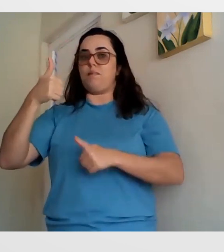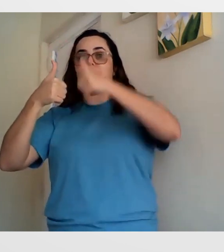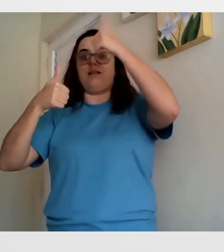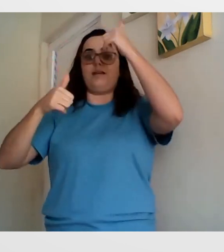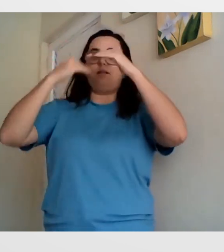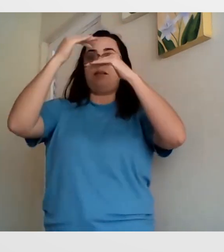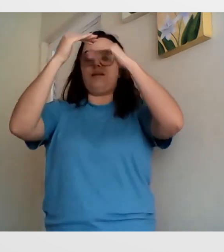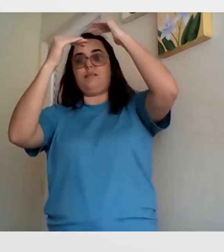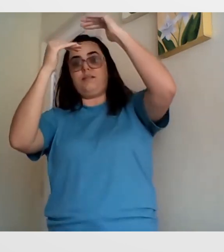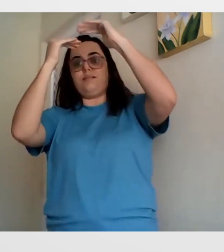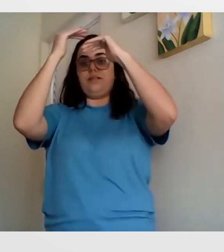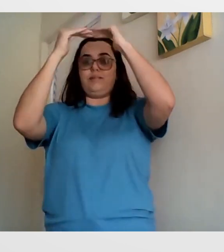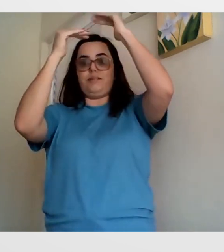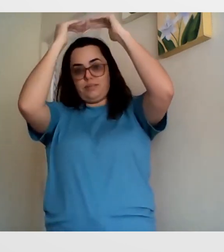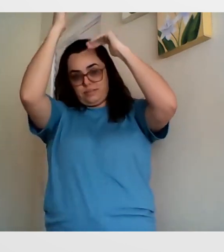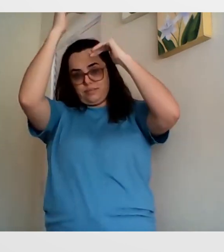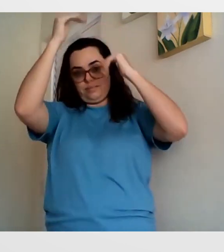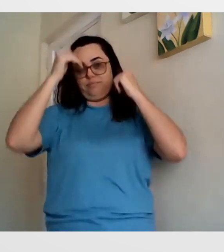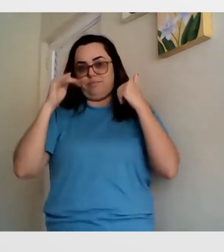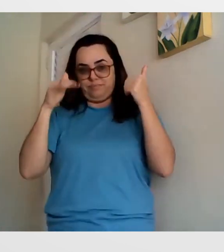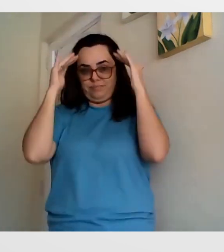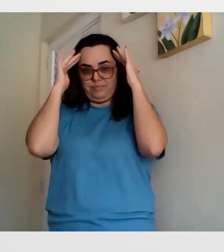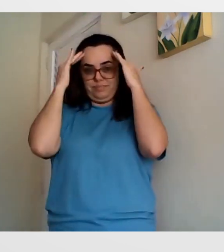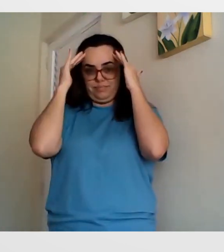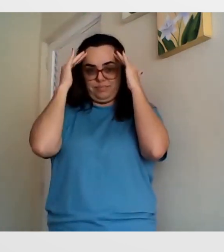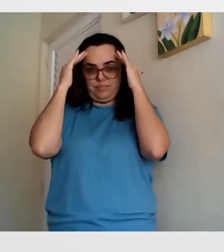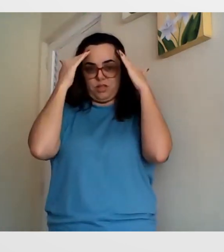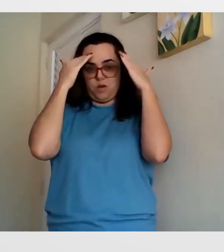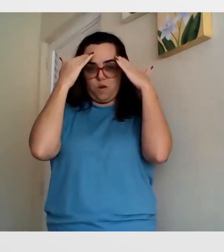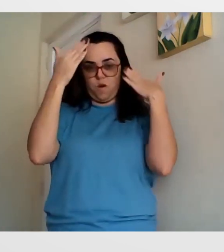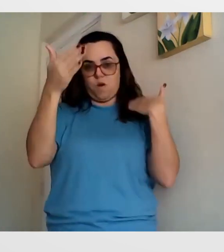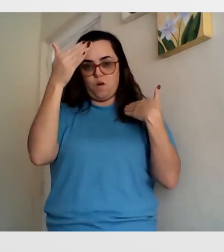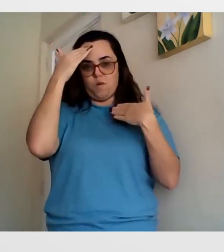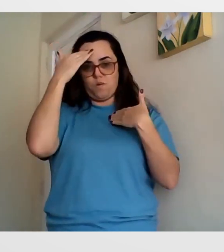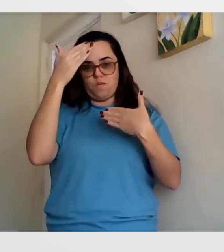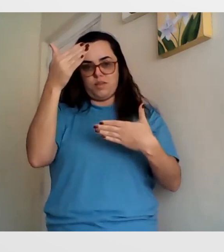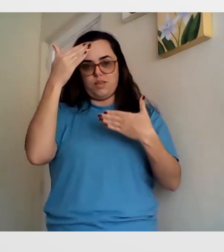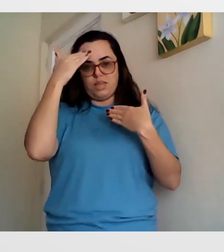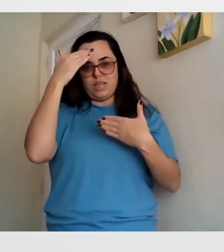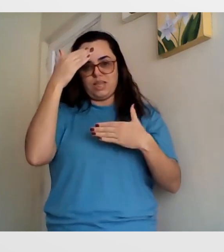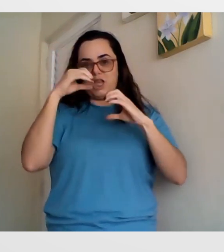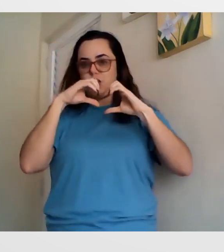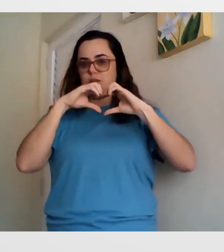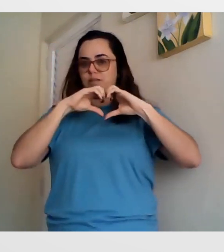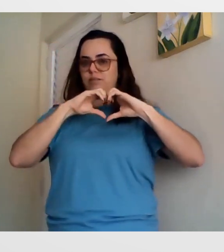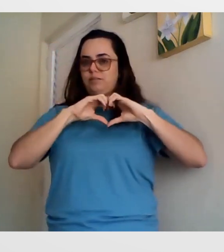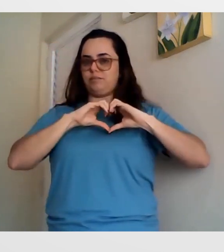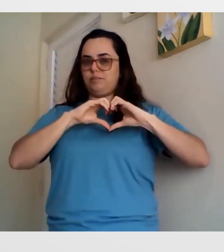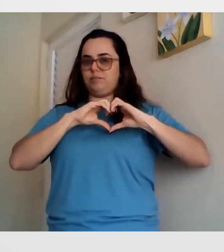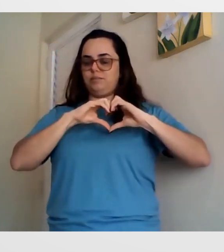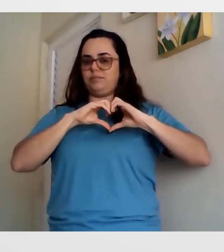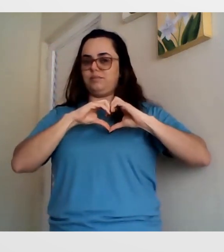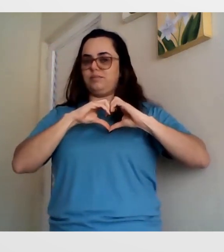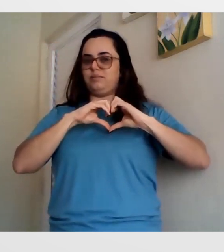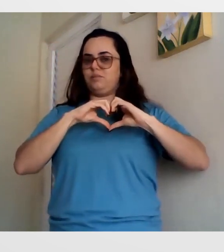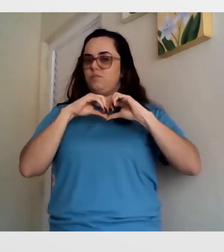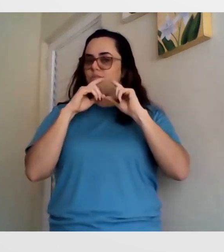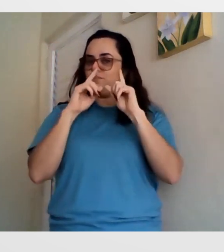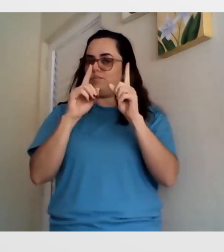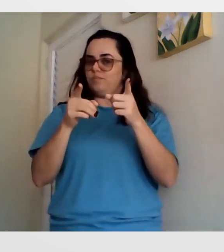desenvolvi na Libras. Percebe? Então, muito obrigado. Eu amo vocês de coração. A